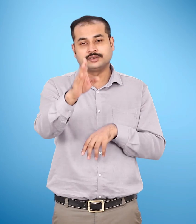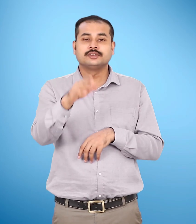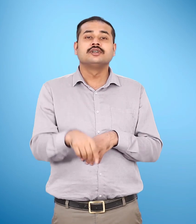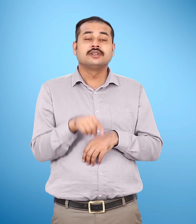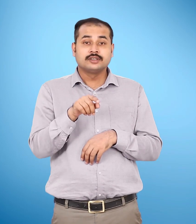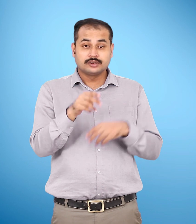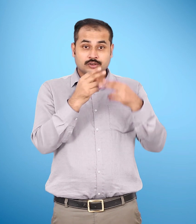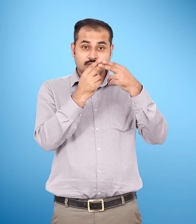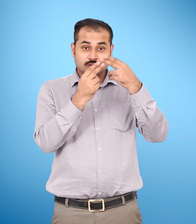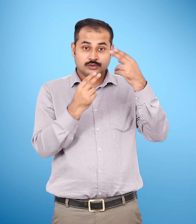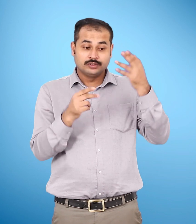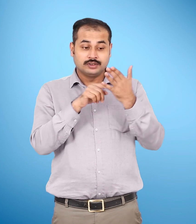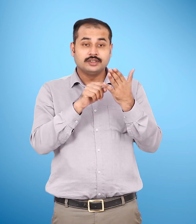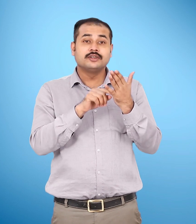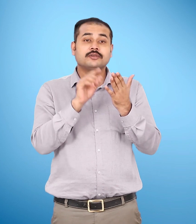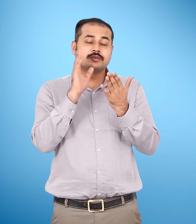कवी प्रयाग शुक्ल